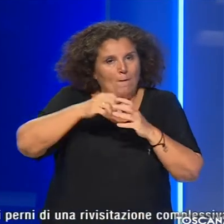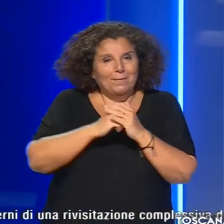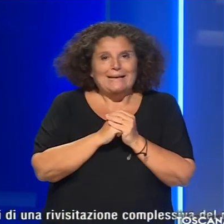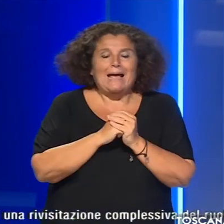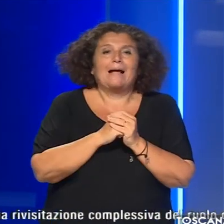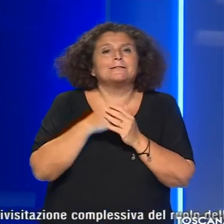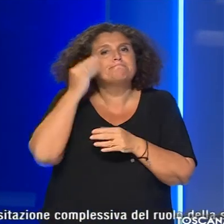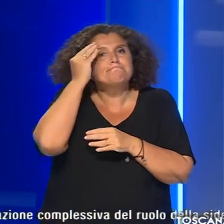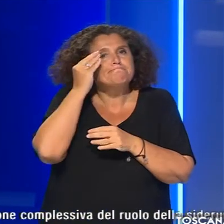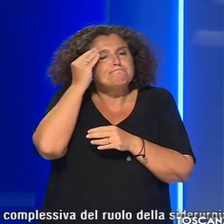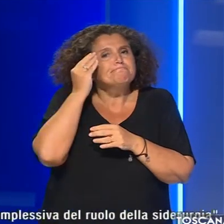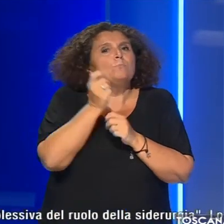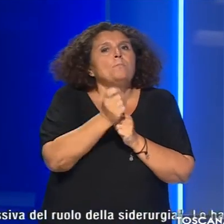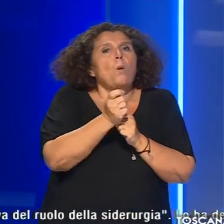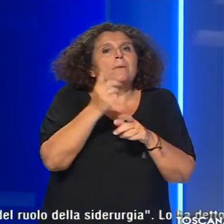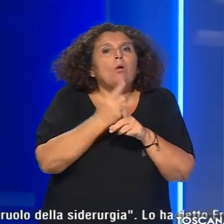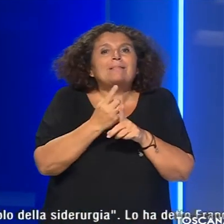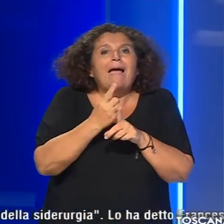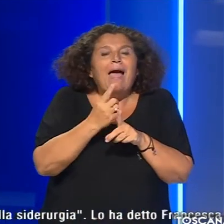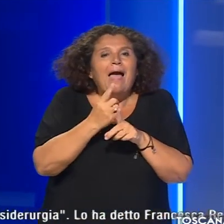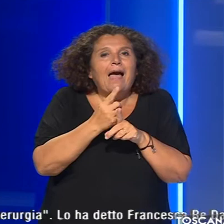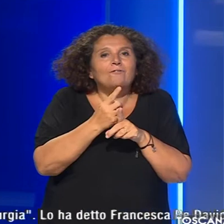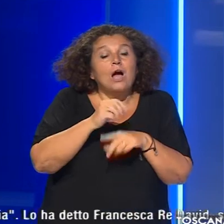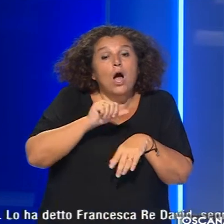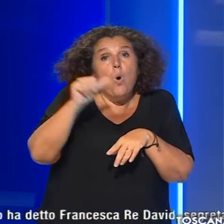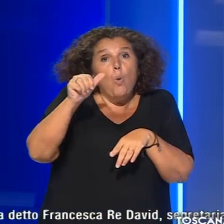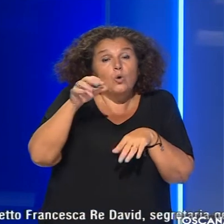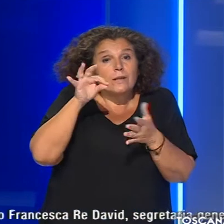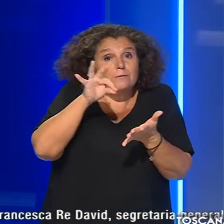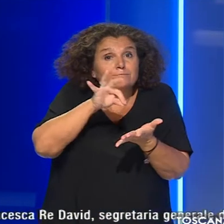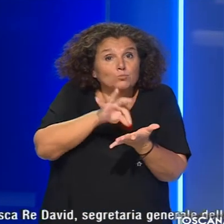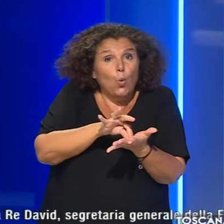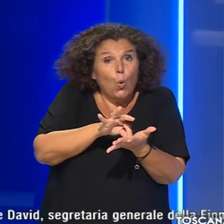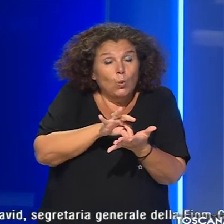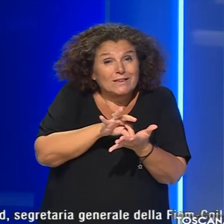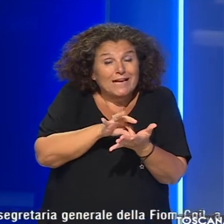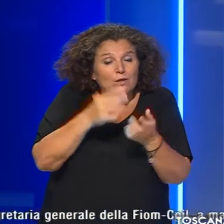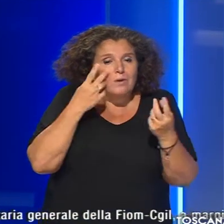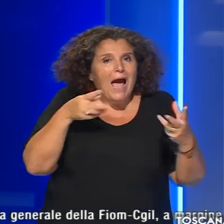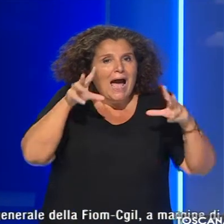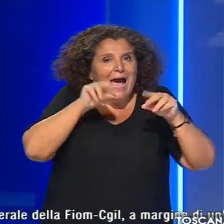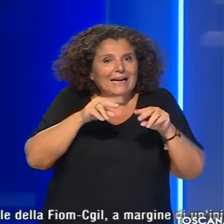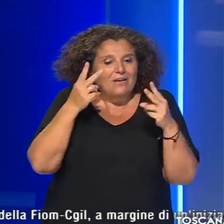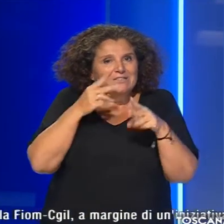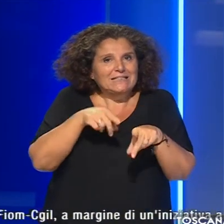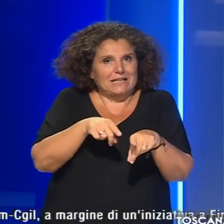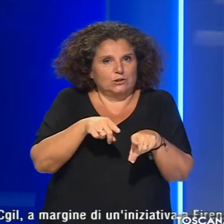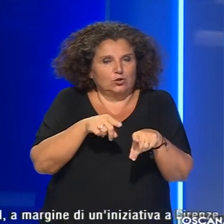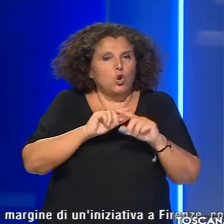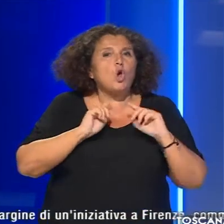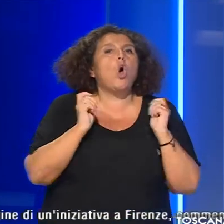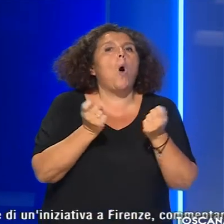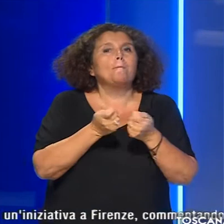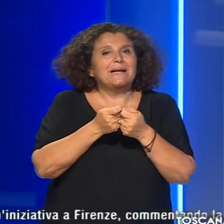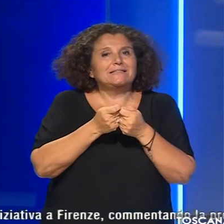Pensiamo che Piombino debba essere uno dei perni di una rivisitazione complessiva